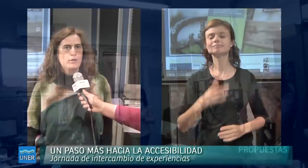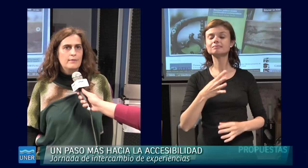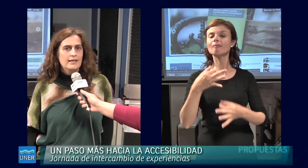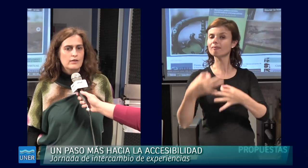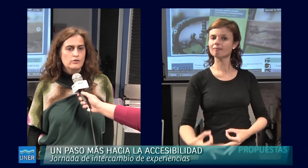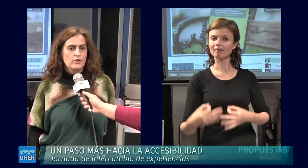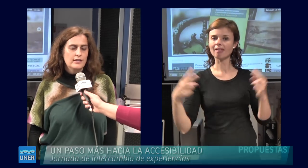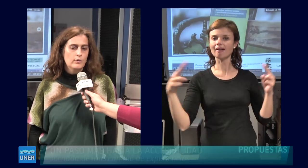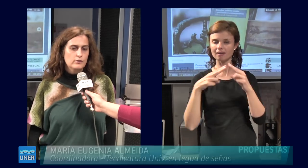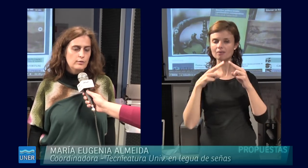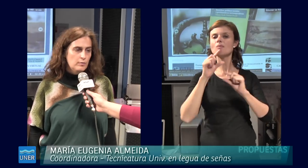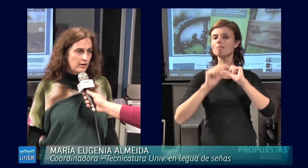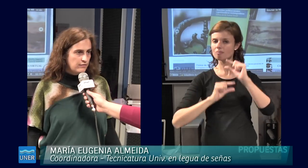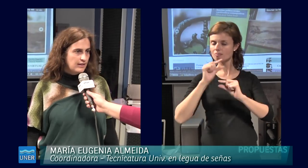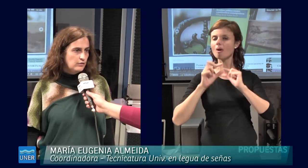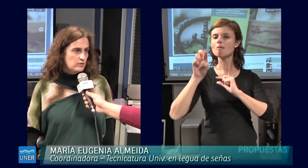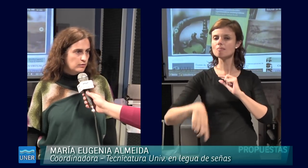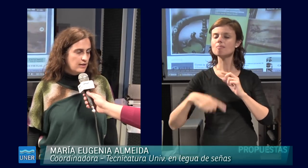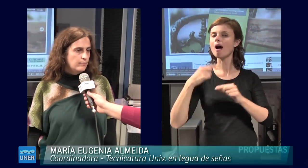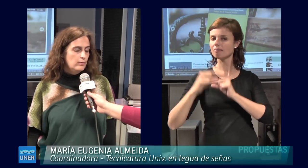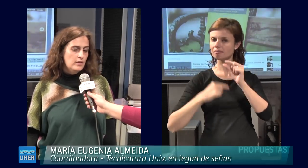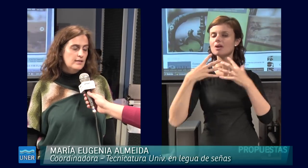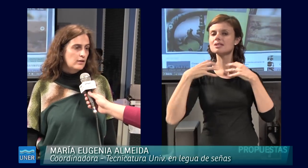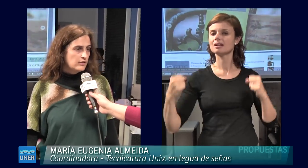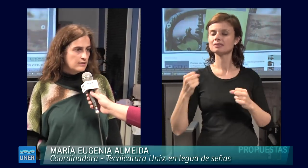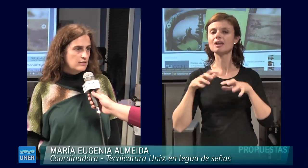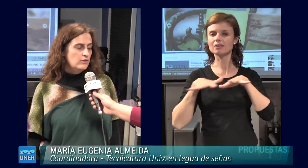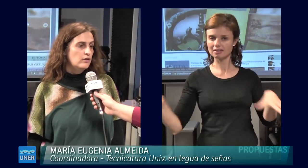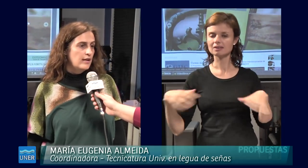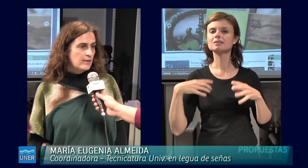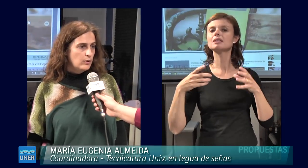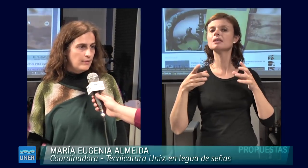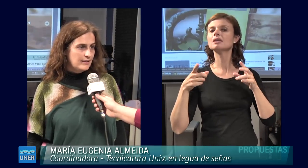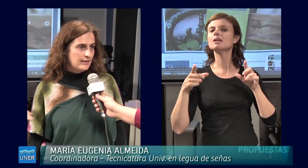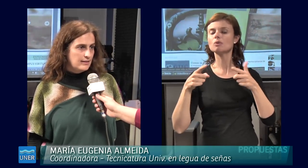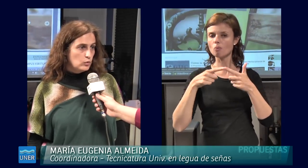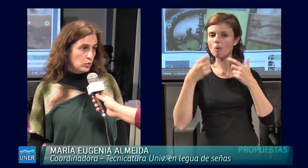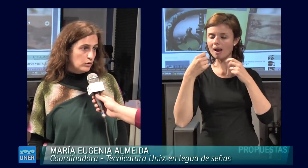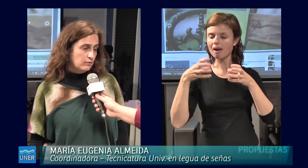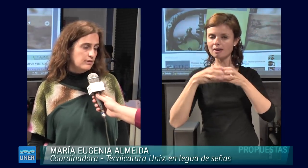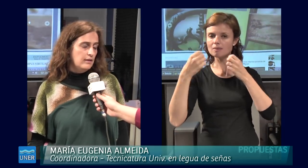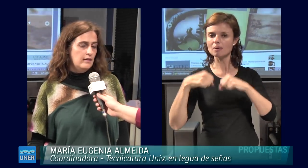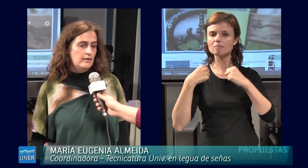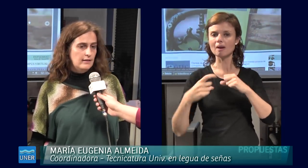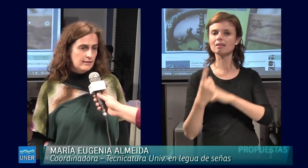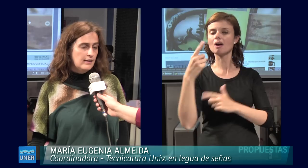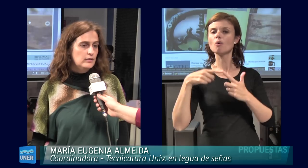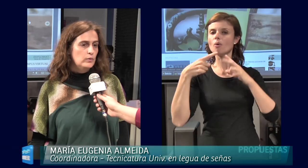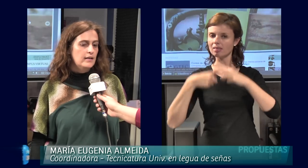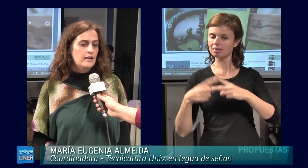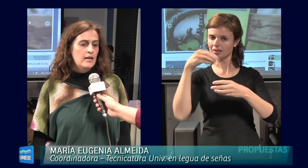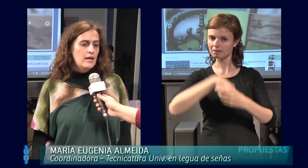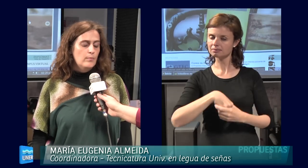Bueno, la verdad que nosotros este encuentro lo venimos planificando hace un tiempo con el Secretario de Extensión y con el equipo de prácticas 1 de la